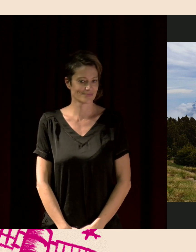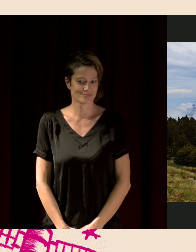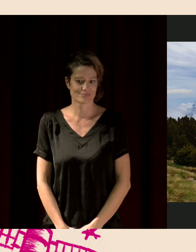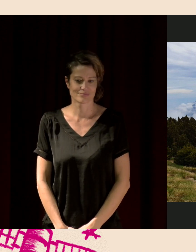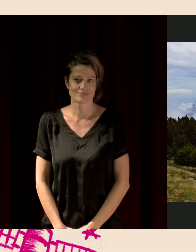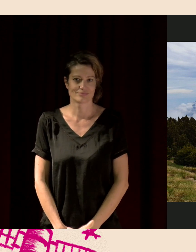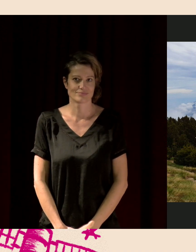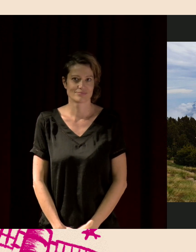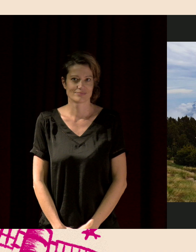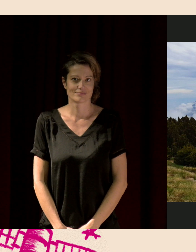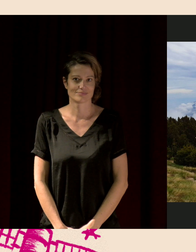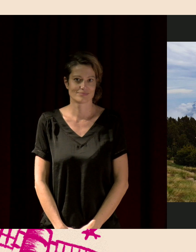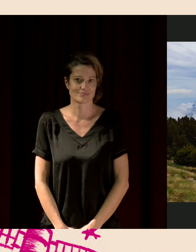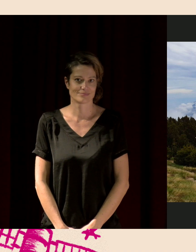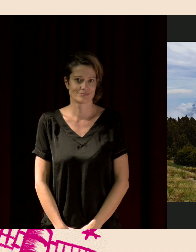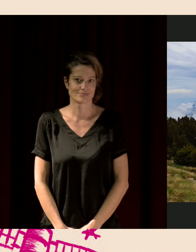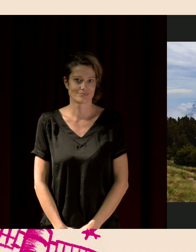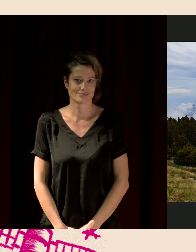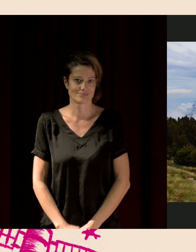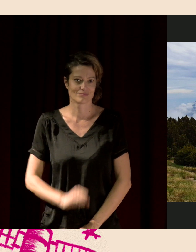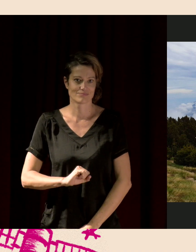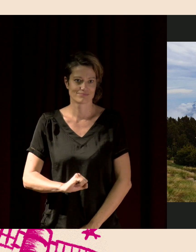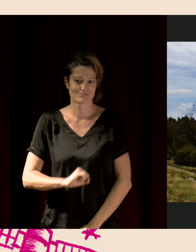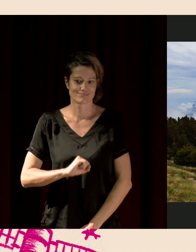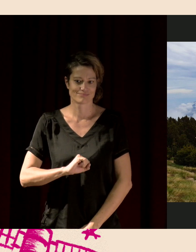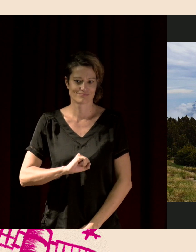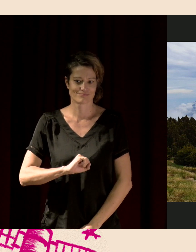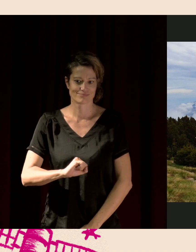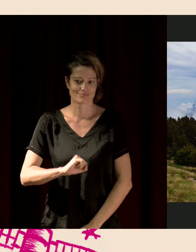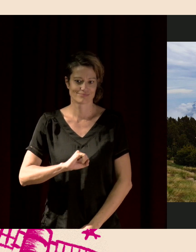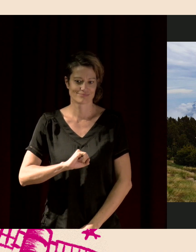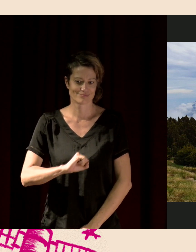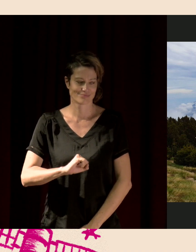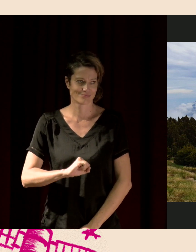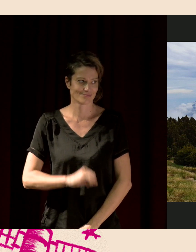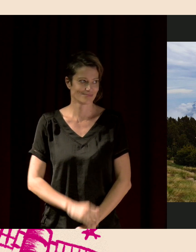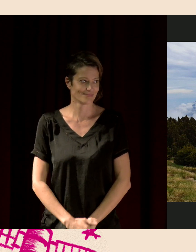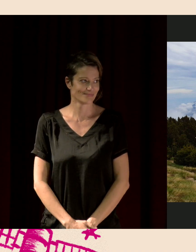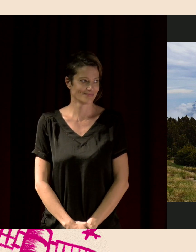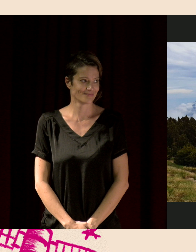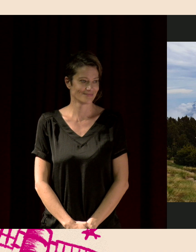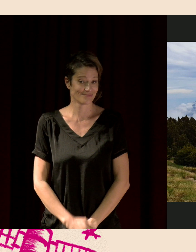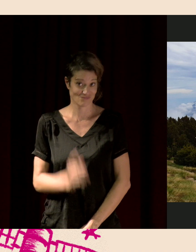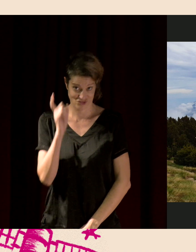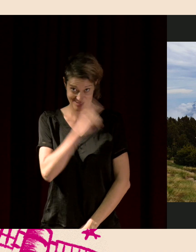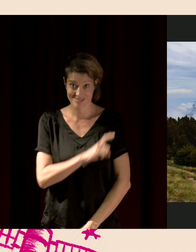'est dur, là.